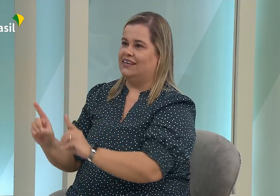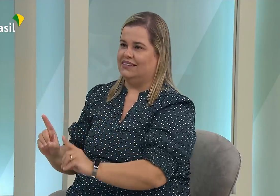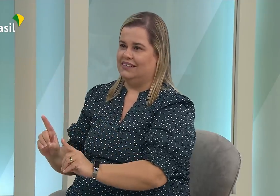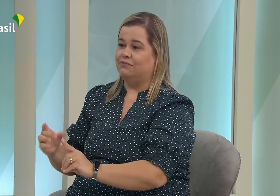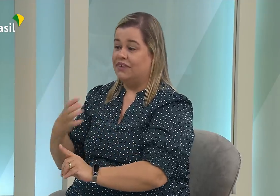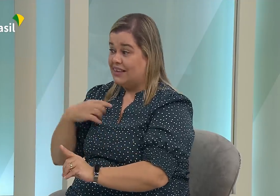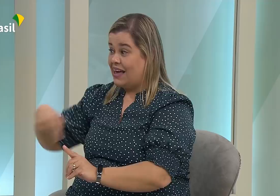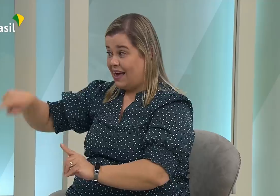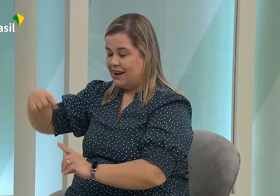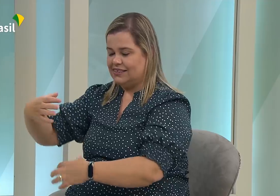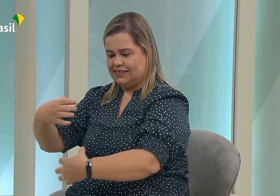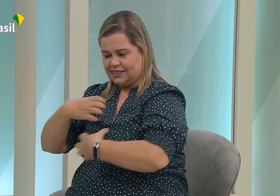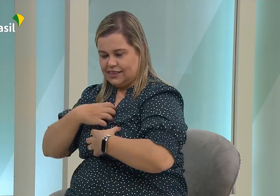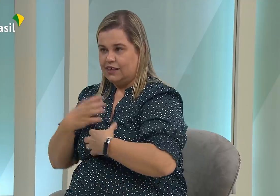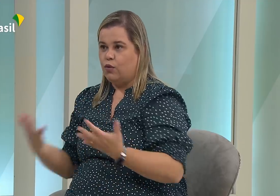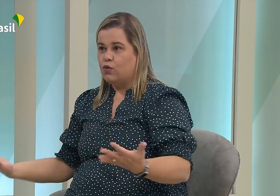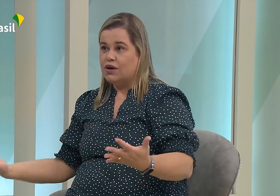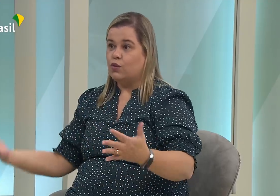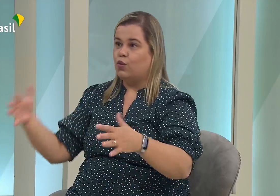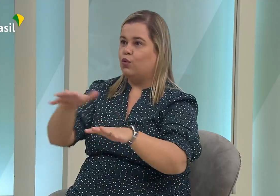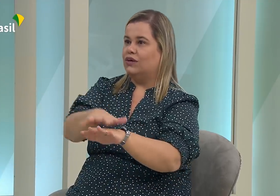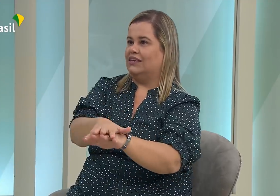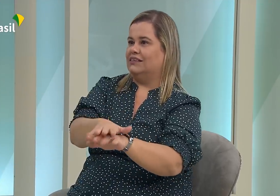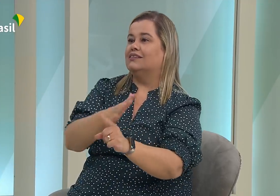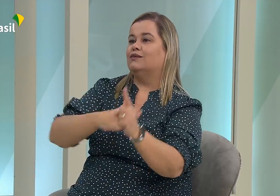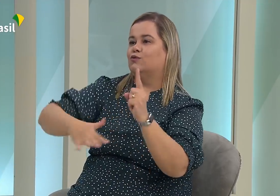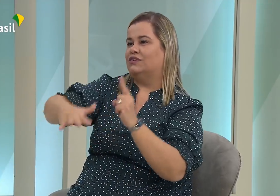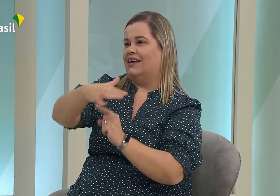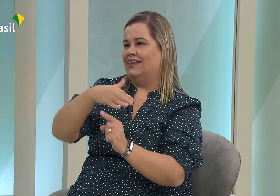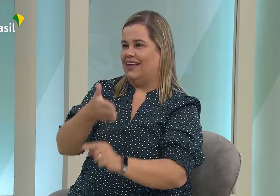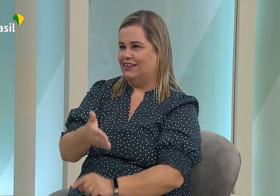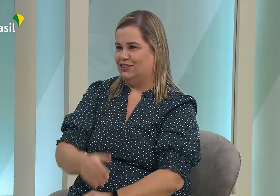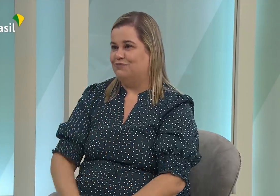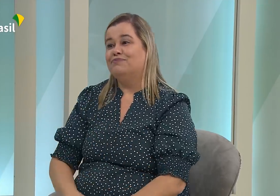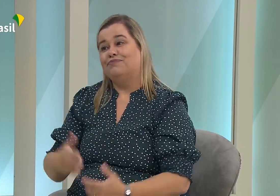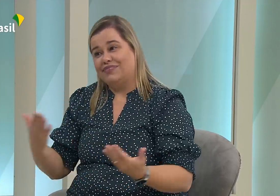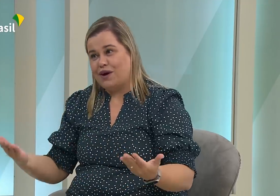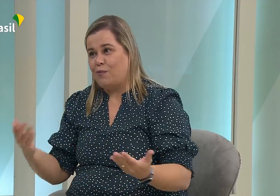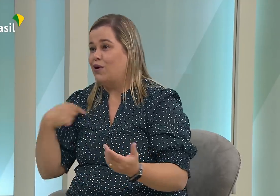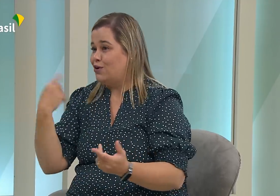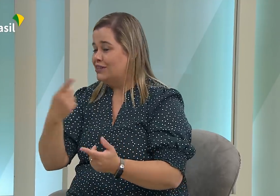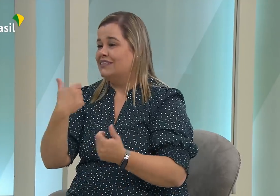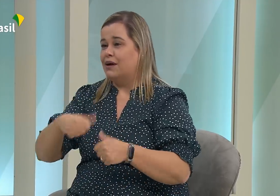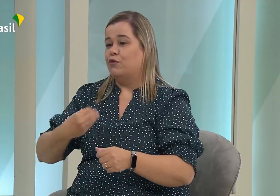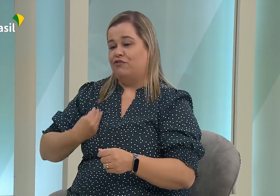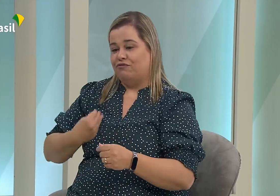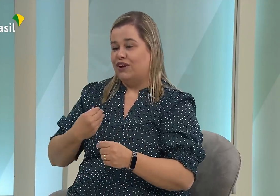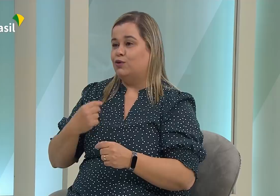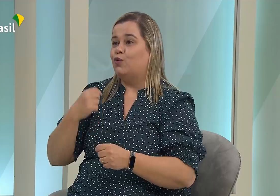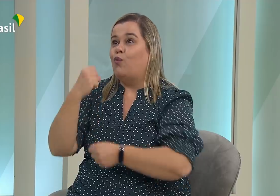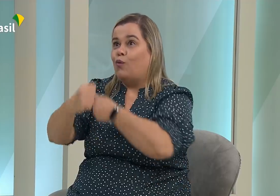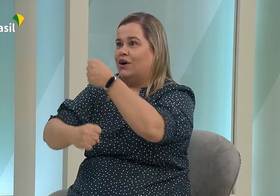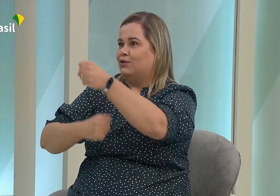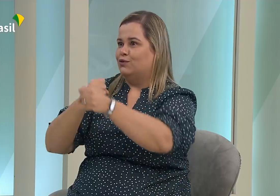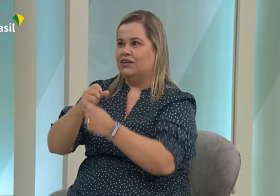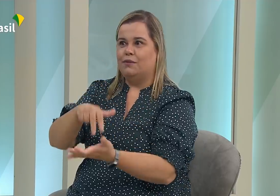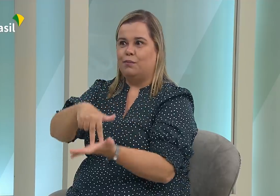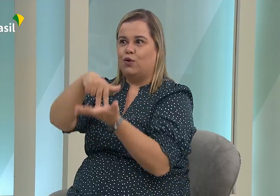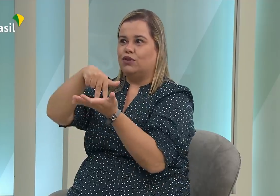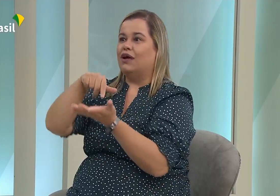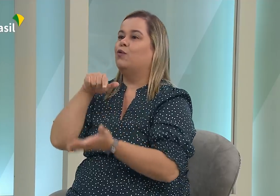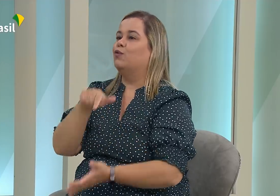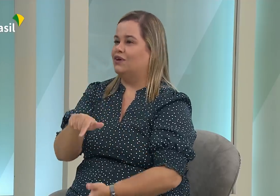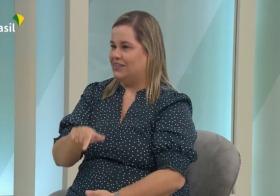sobre a importância do protagonismo para a pessoa com deficiência. Ela deu um recado para a sociedade. Então, nós estamos